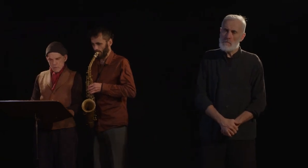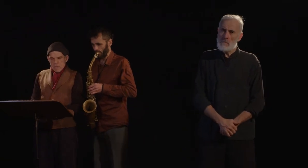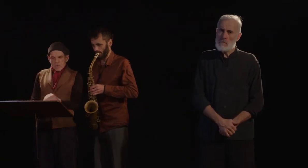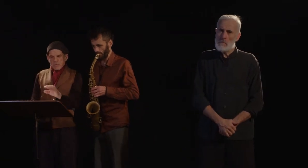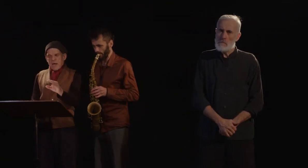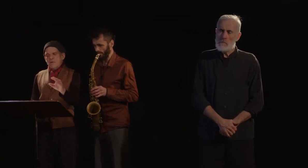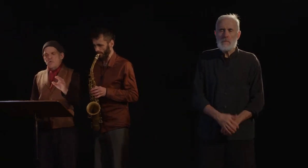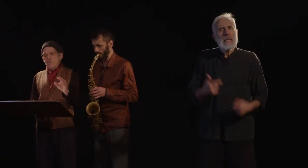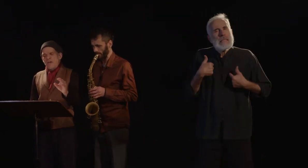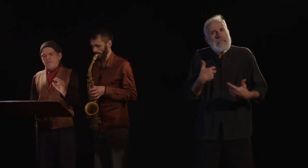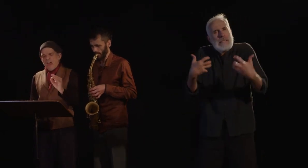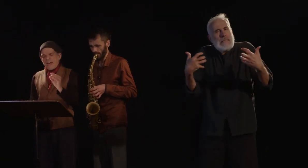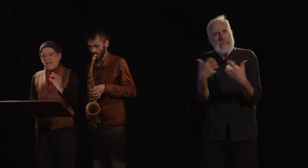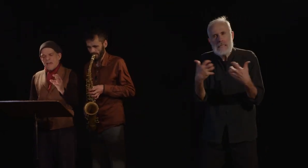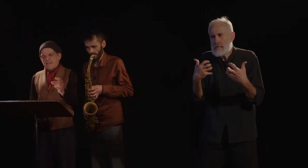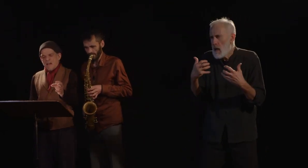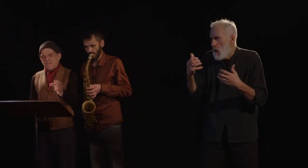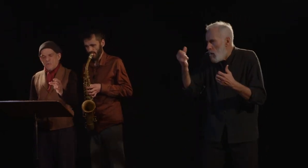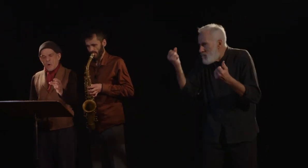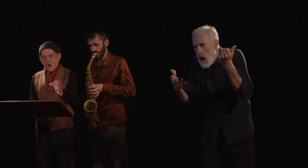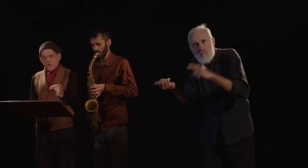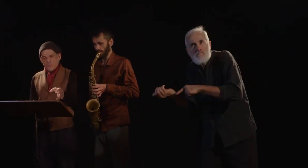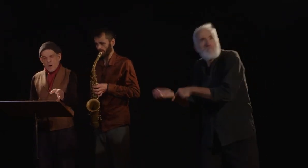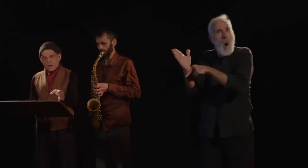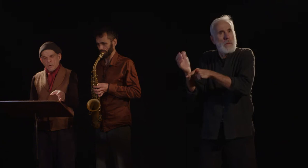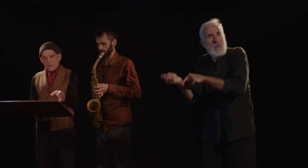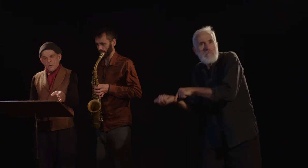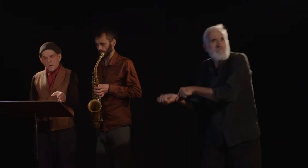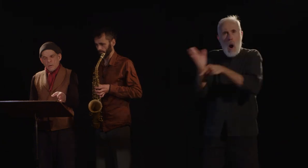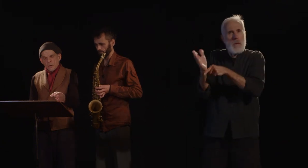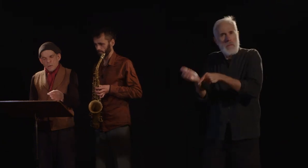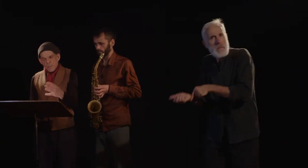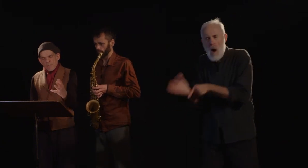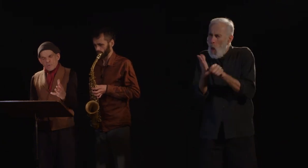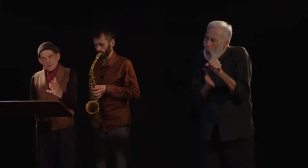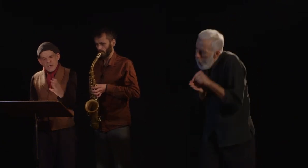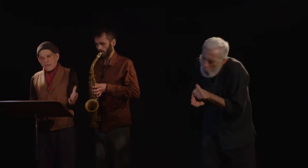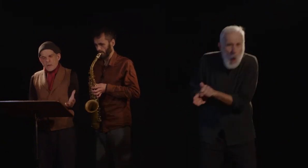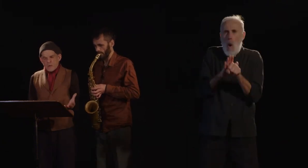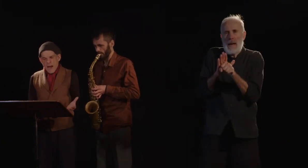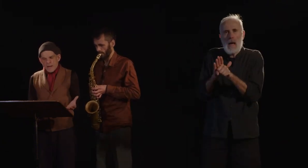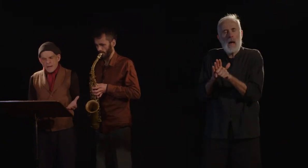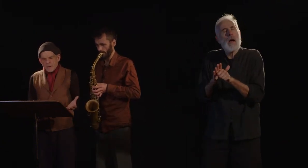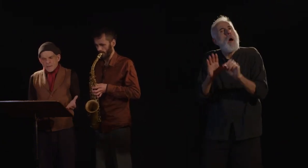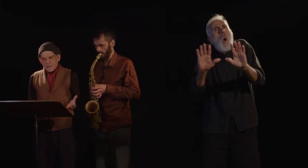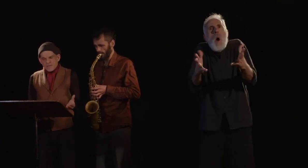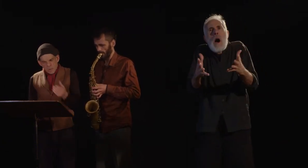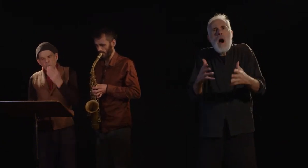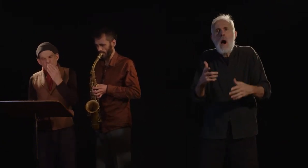Je voudrais que tous les faits éclatassent au grand jour. Comment veut-on guérir le mal, si l'on ne